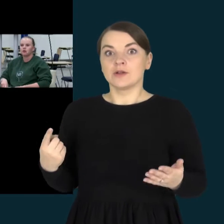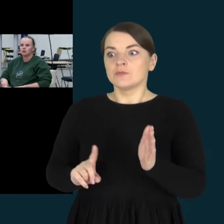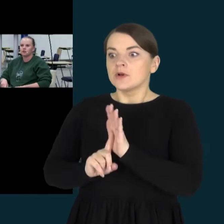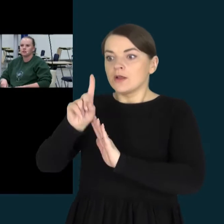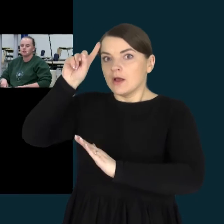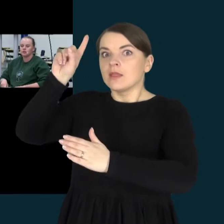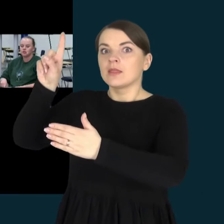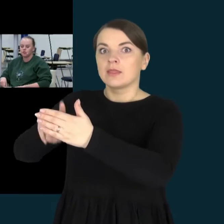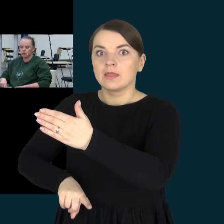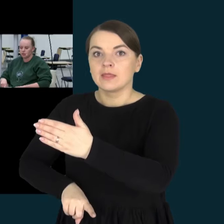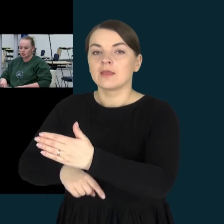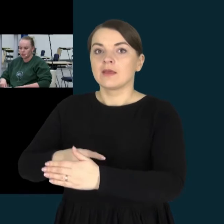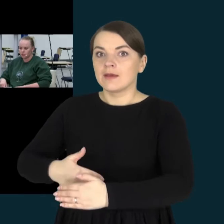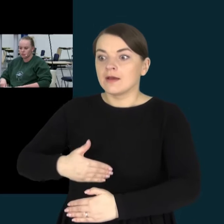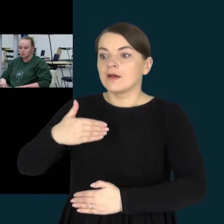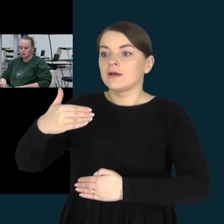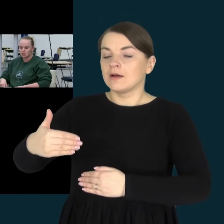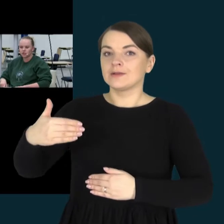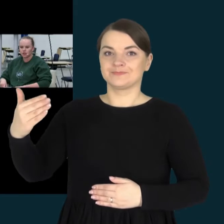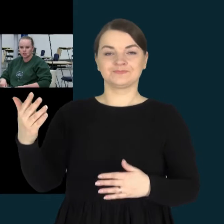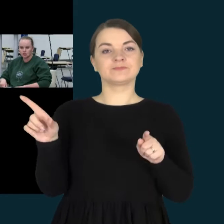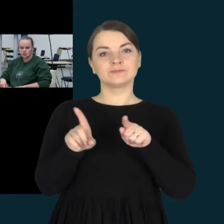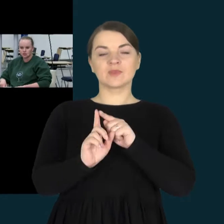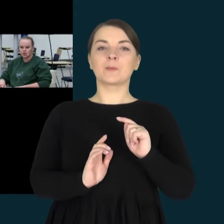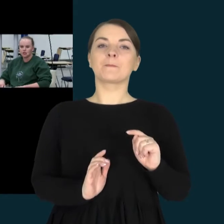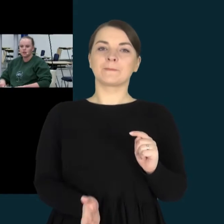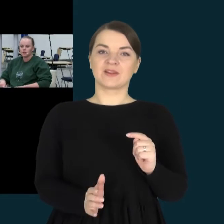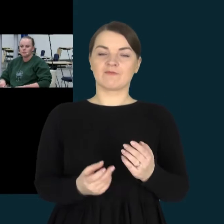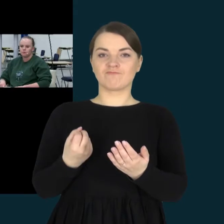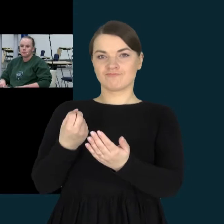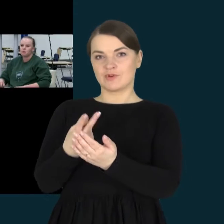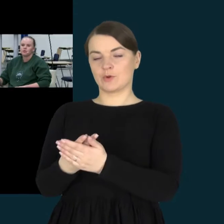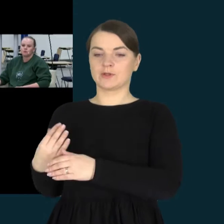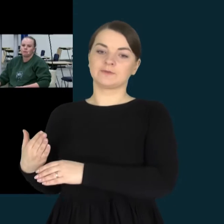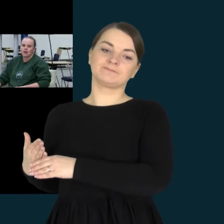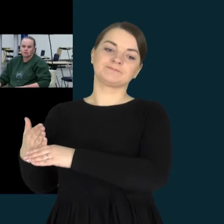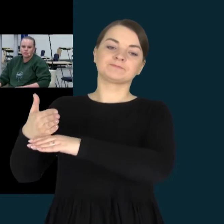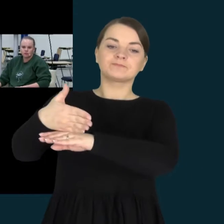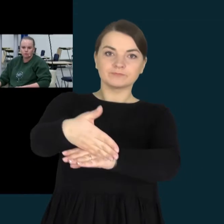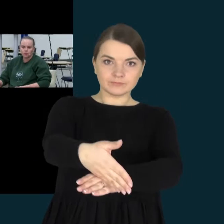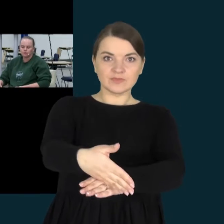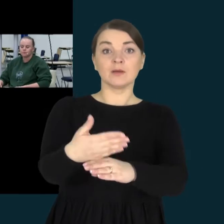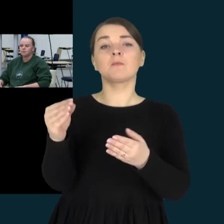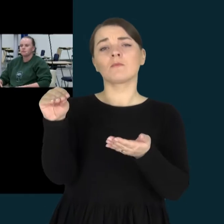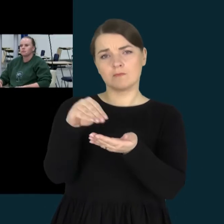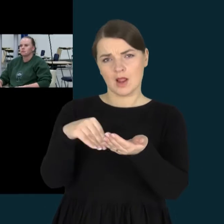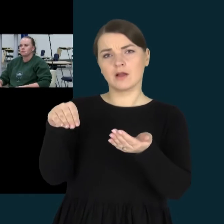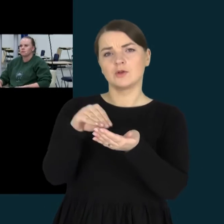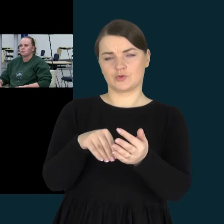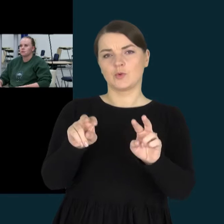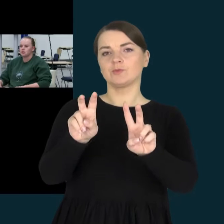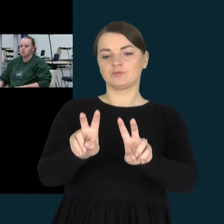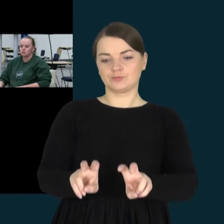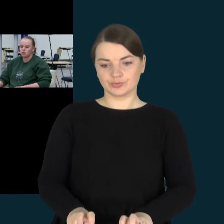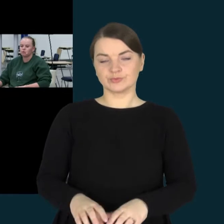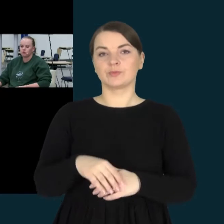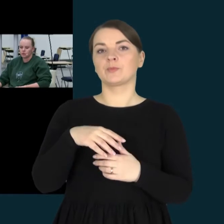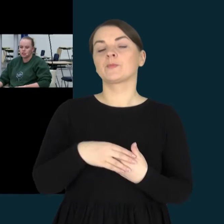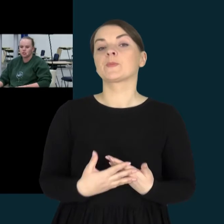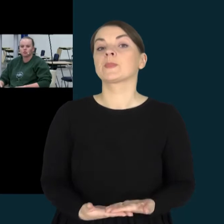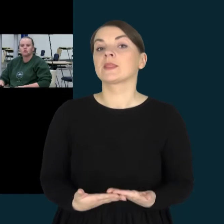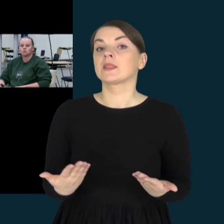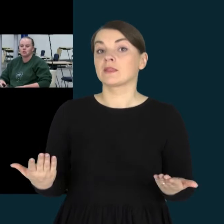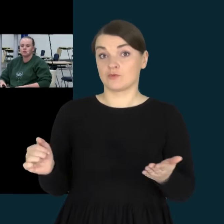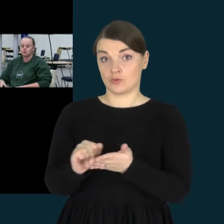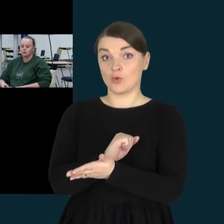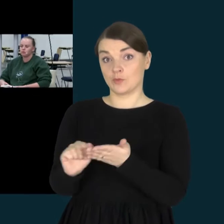Atėjame į privačią kliniką, tam pačiam pervertinimui, nes tai buvo